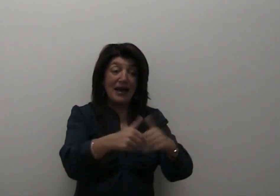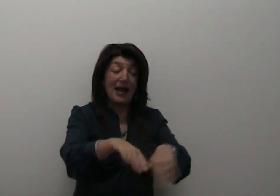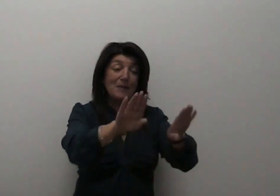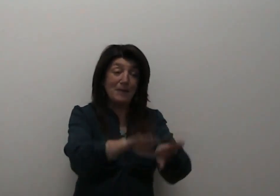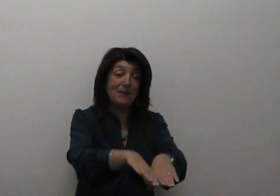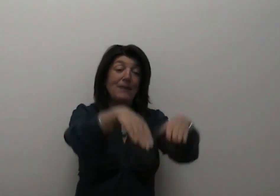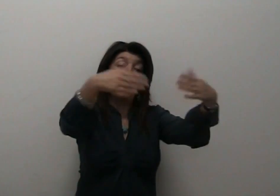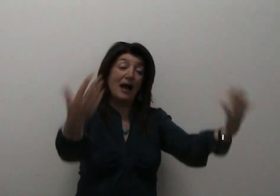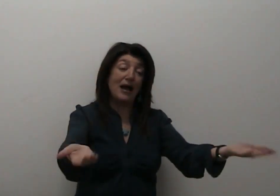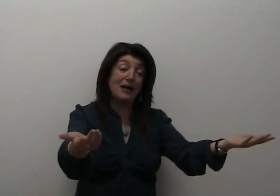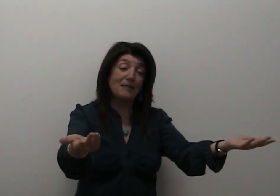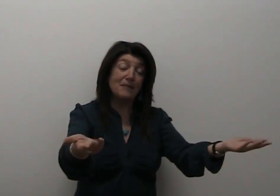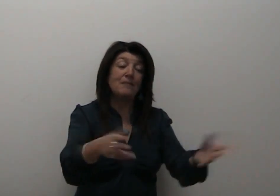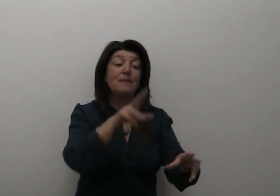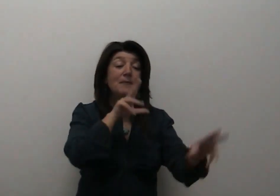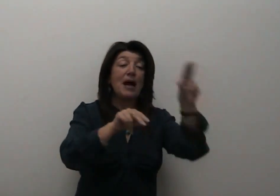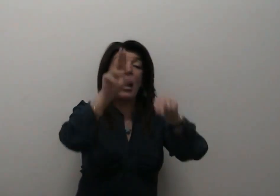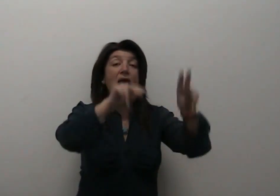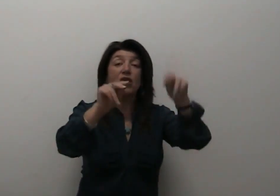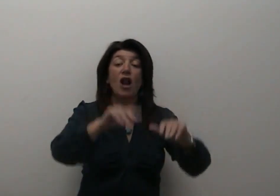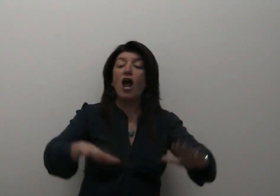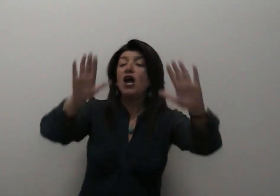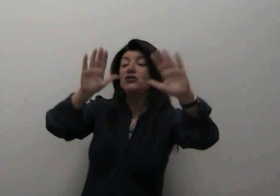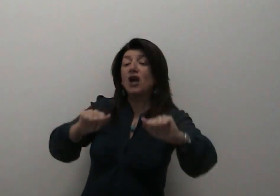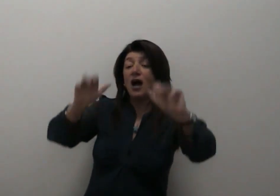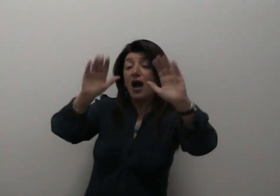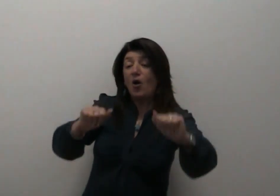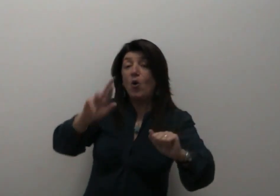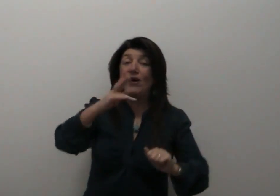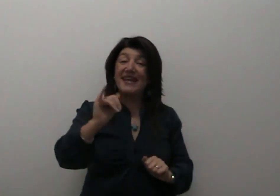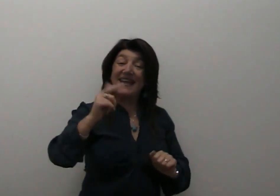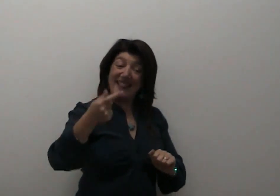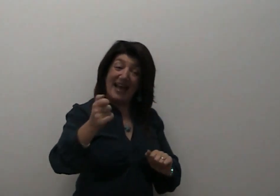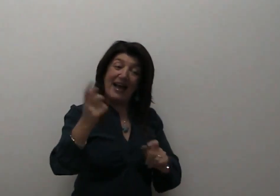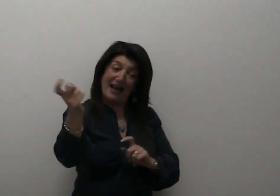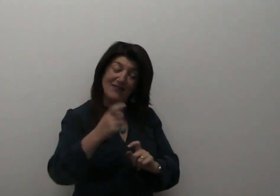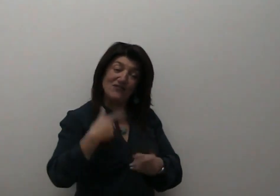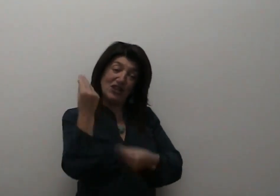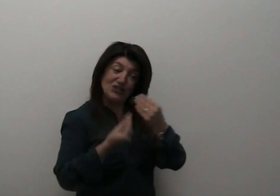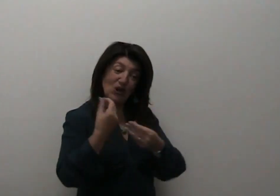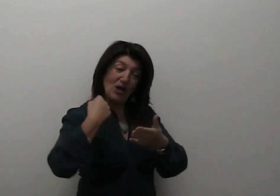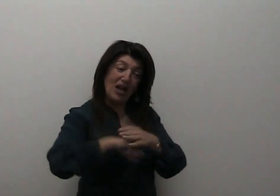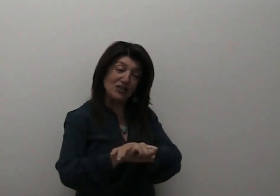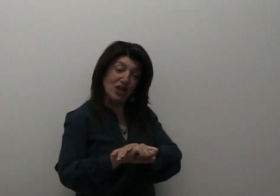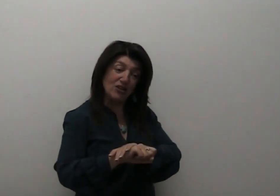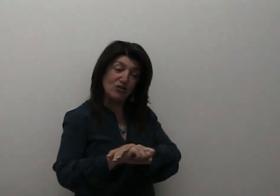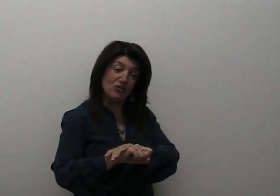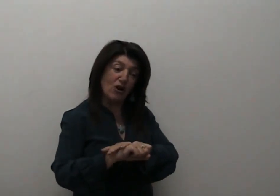calcetto? Oh no! Esclama Leo tra sé. Non erano